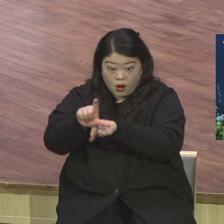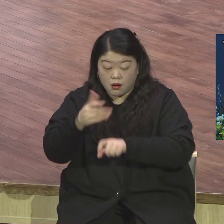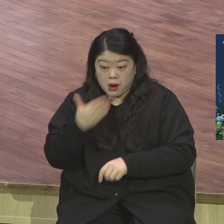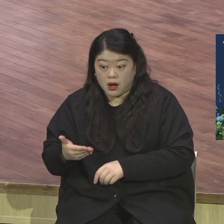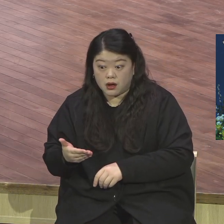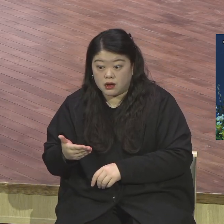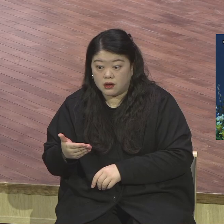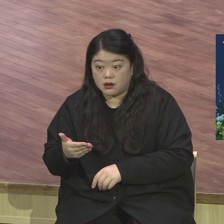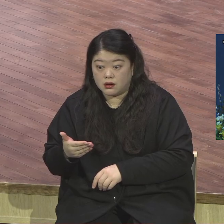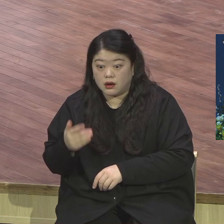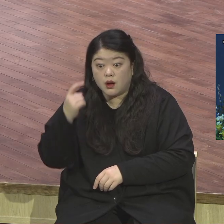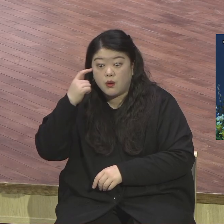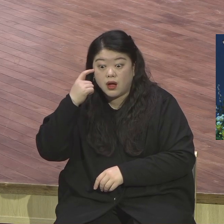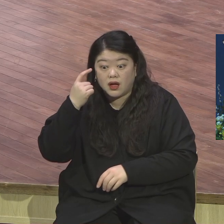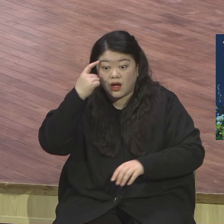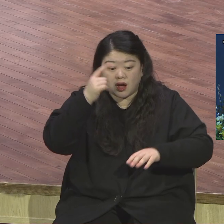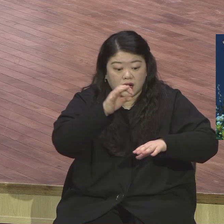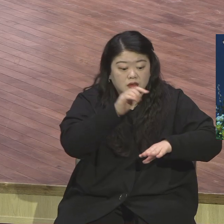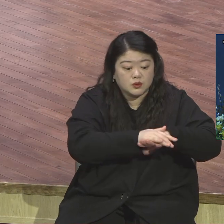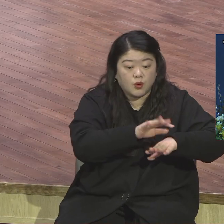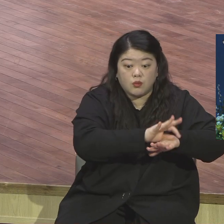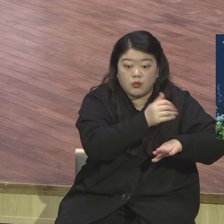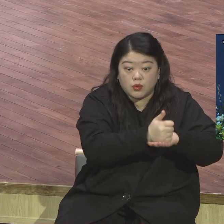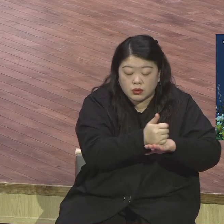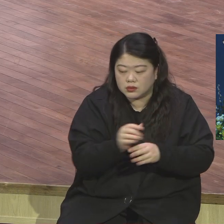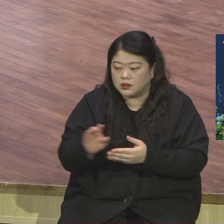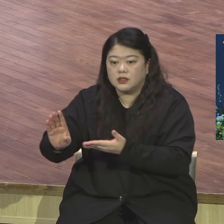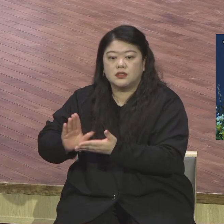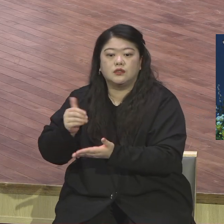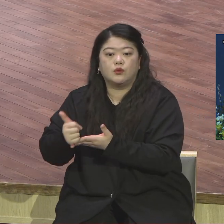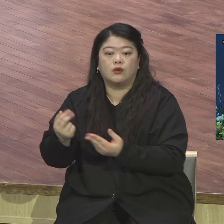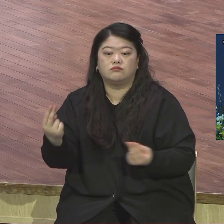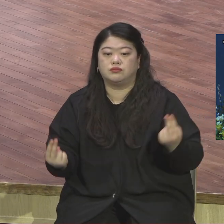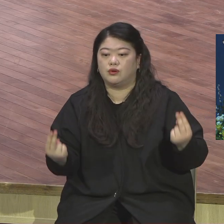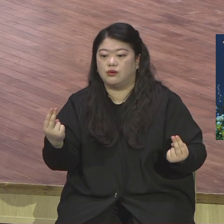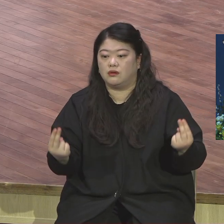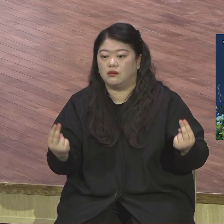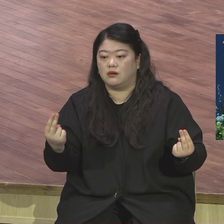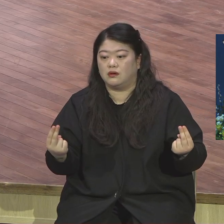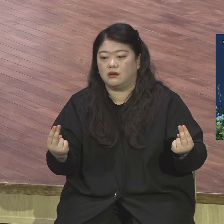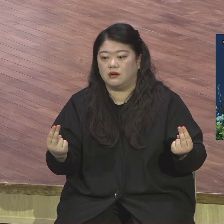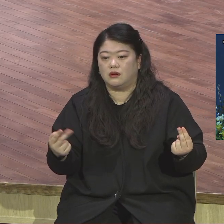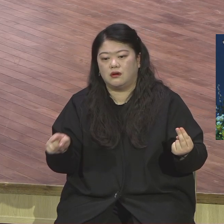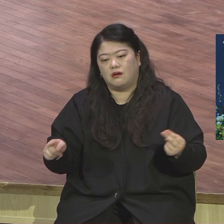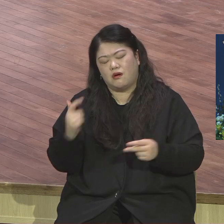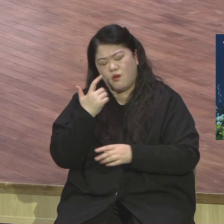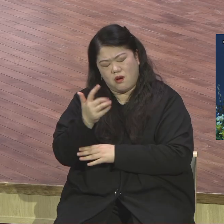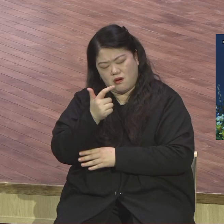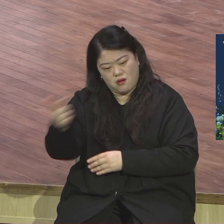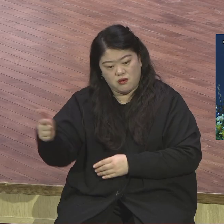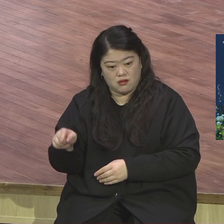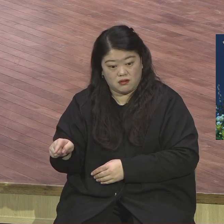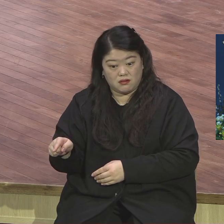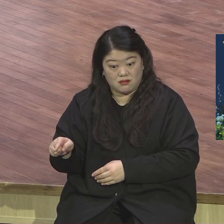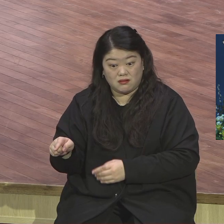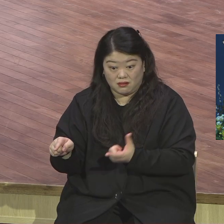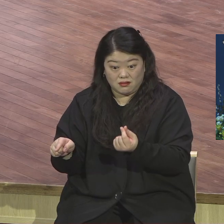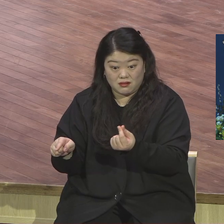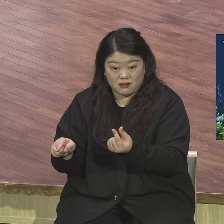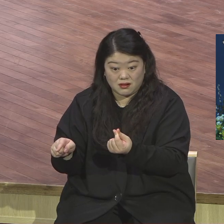되시는 예수 그리스도가 성전을 통해 나타날 것이다. 이런 영광이 어디에 있느냐라는